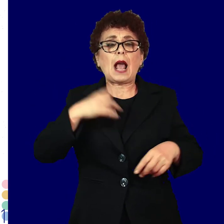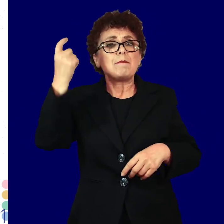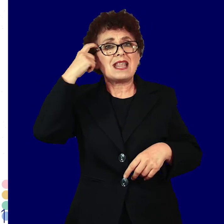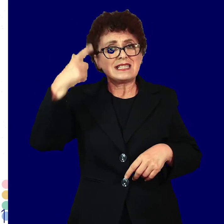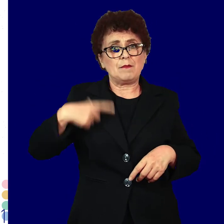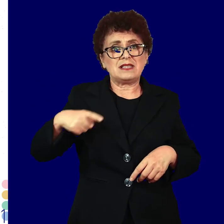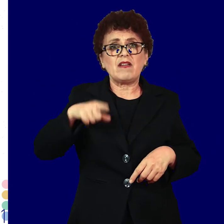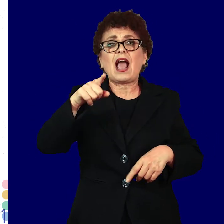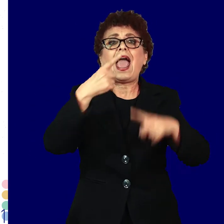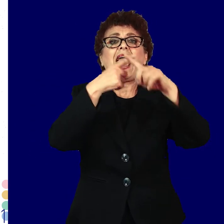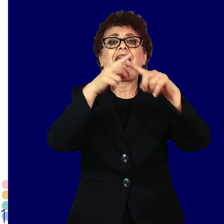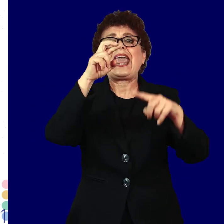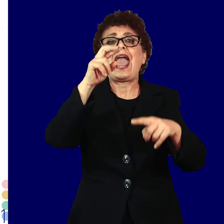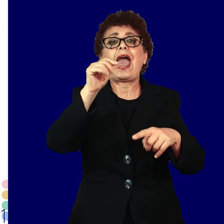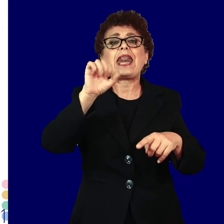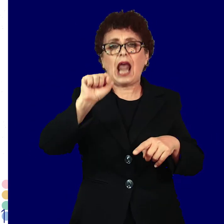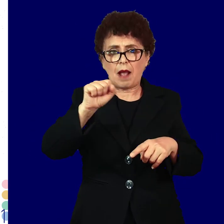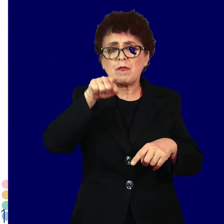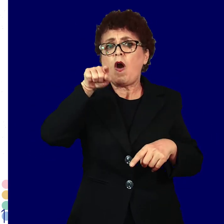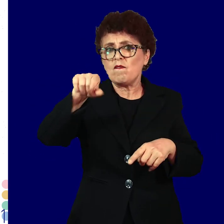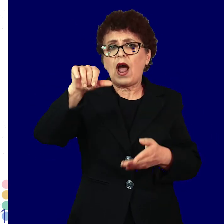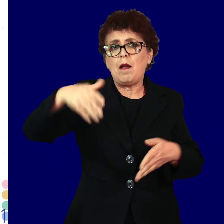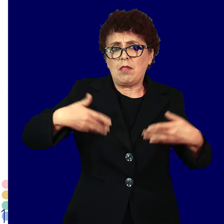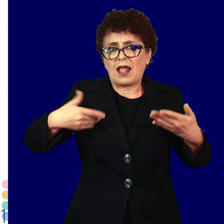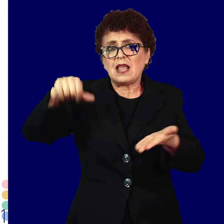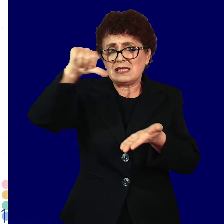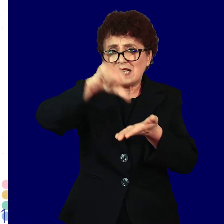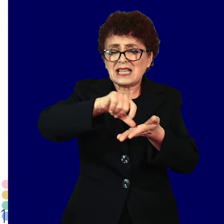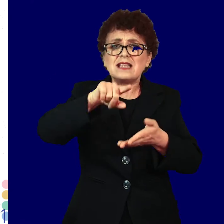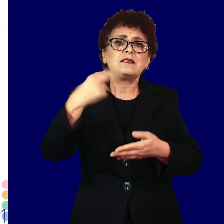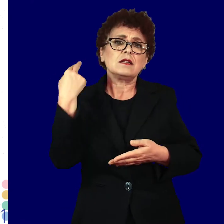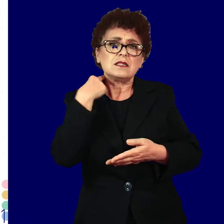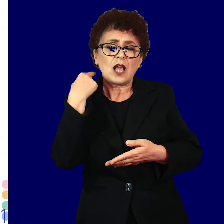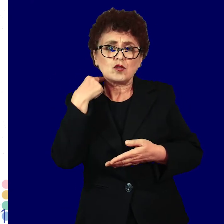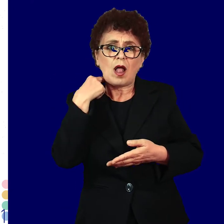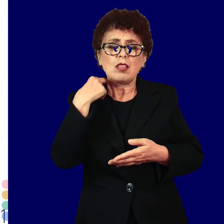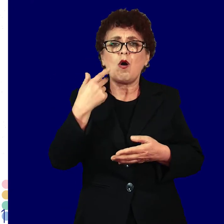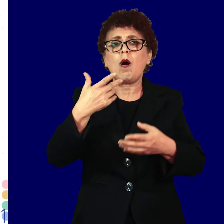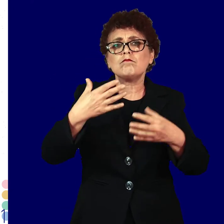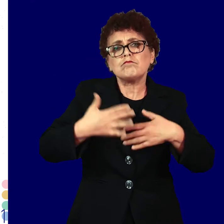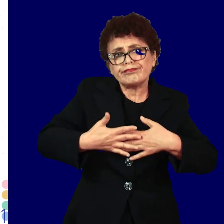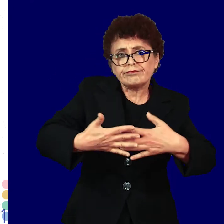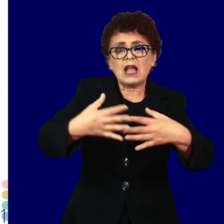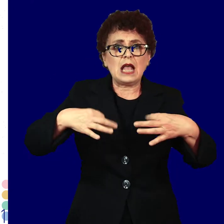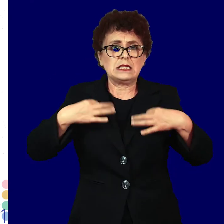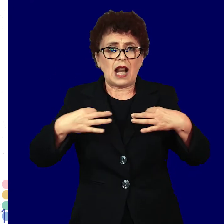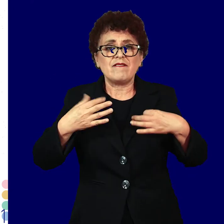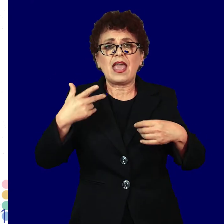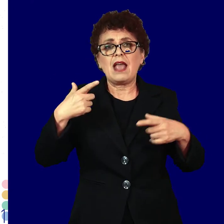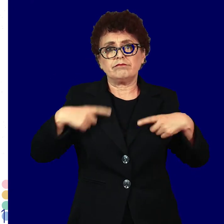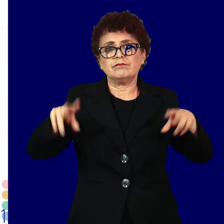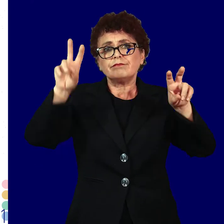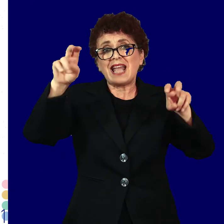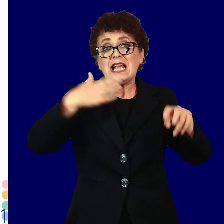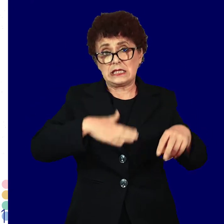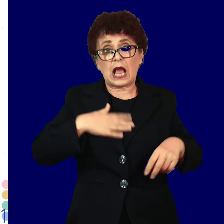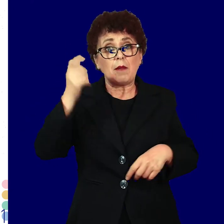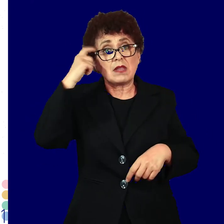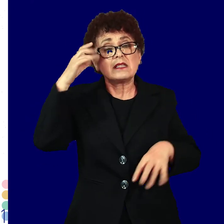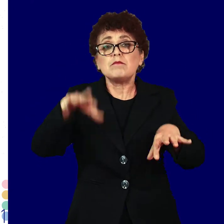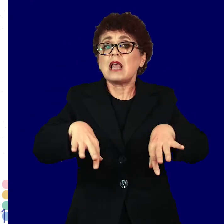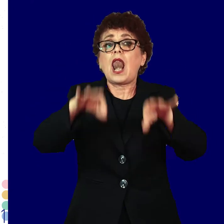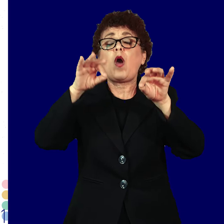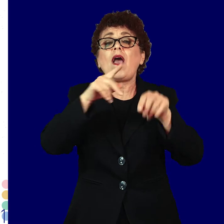хера. Младинските центри за сексуално и репродуктивно здравие, сакам да знам, се